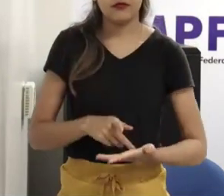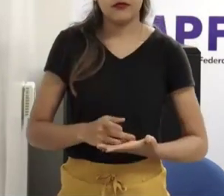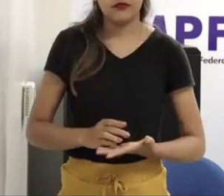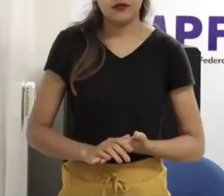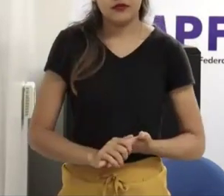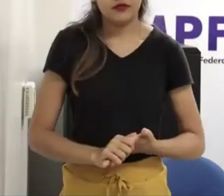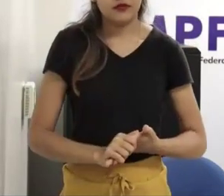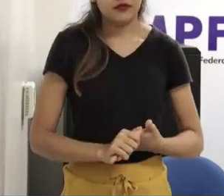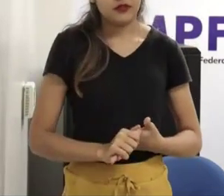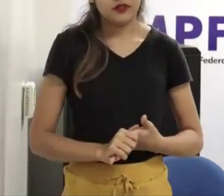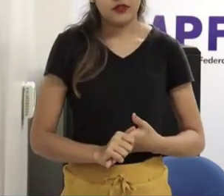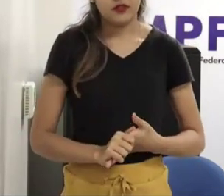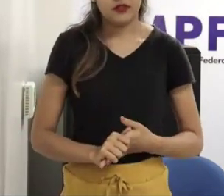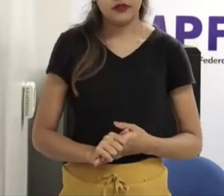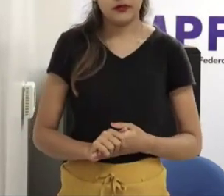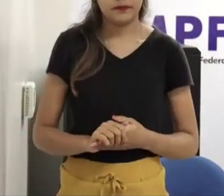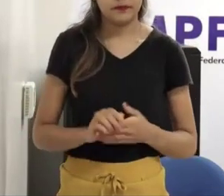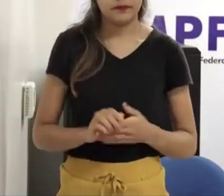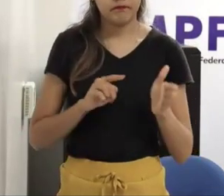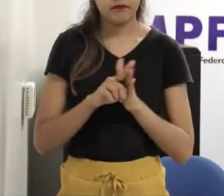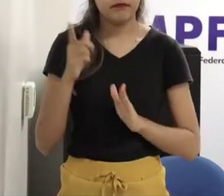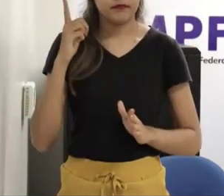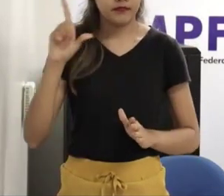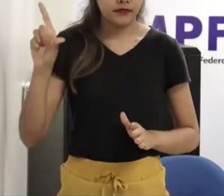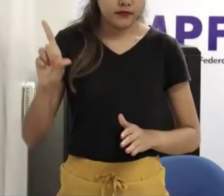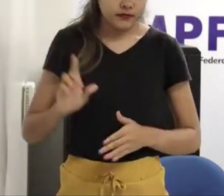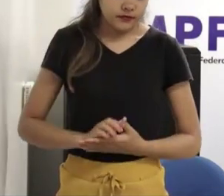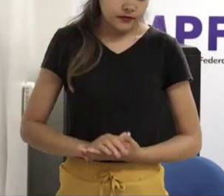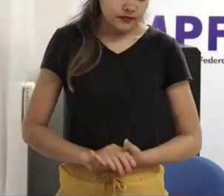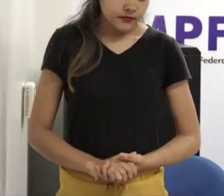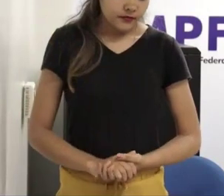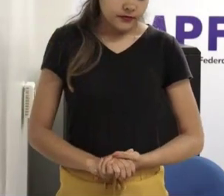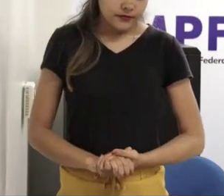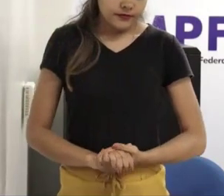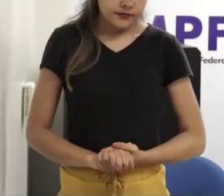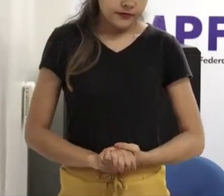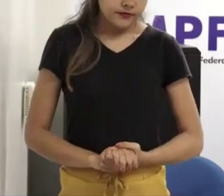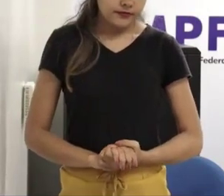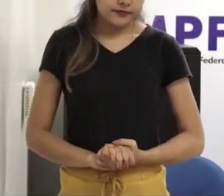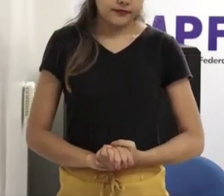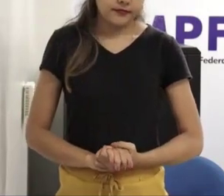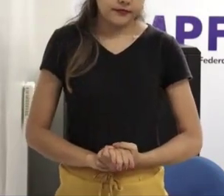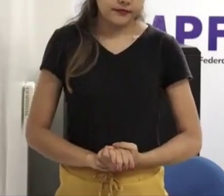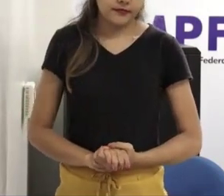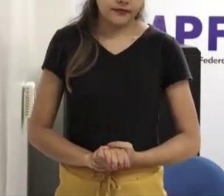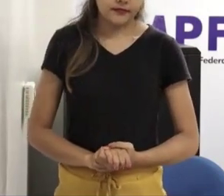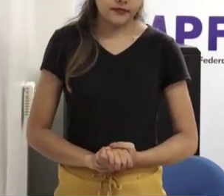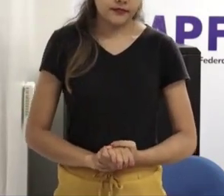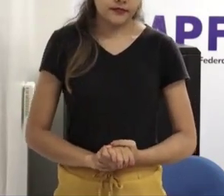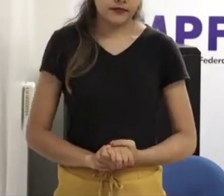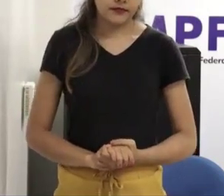com o projeto Guardião da Infância ali coordenado pelo doutor Gilberto Naves é